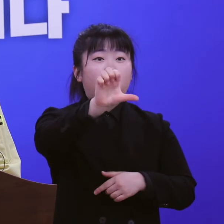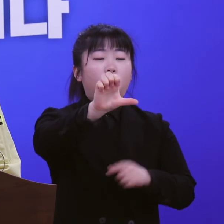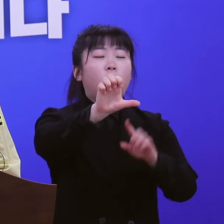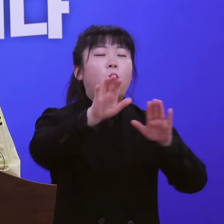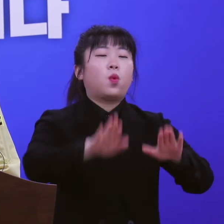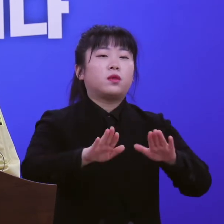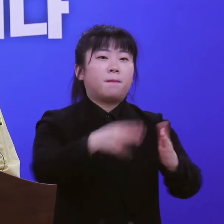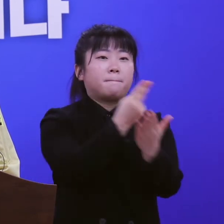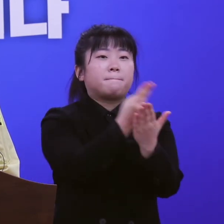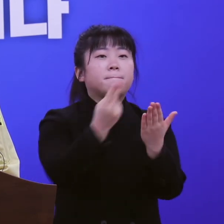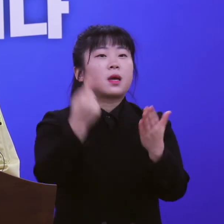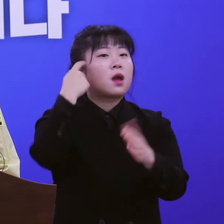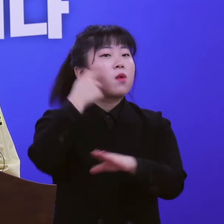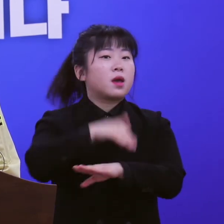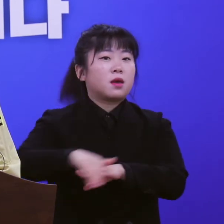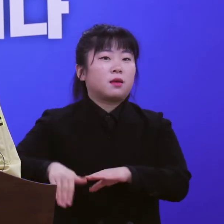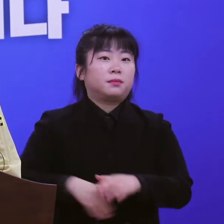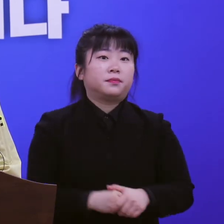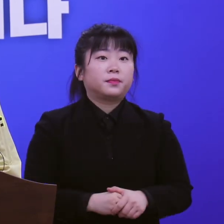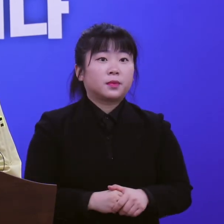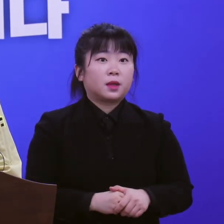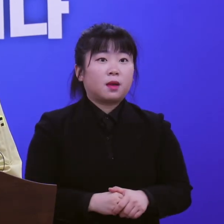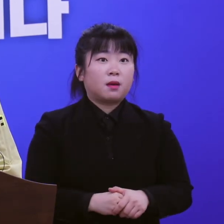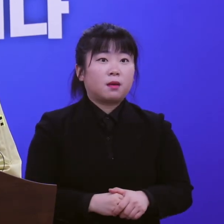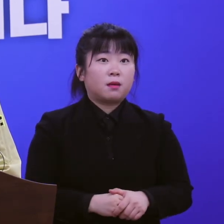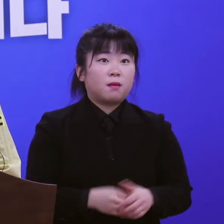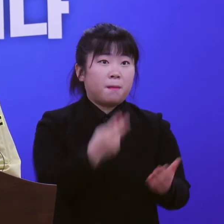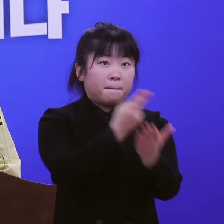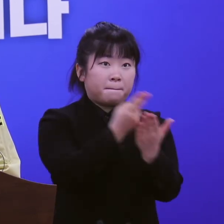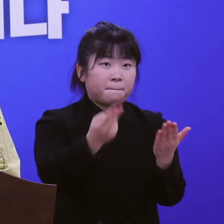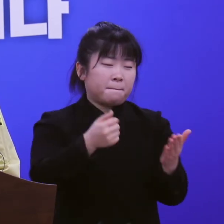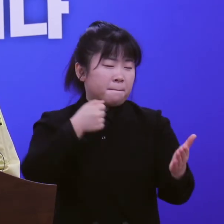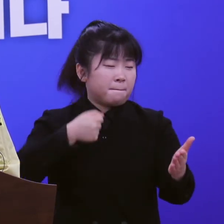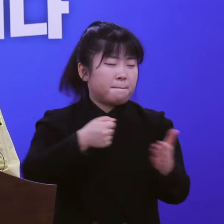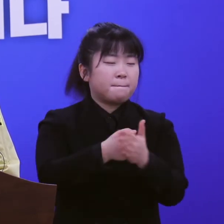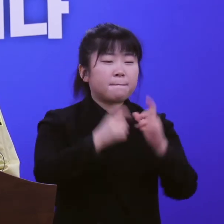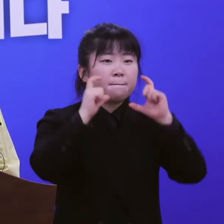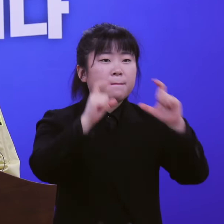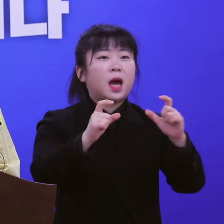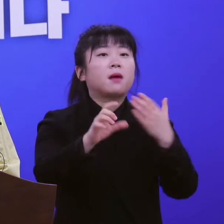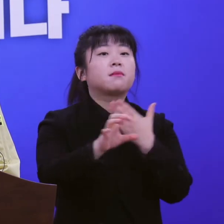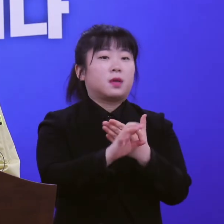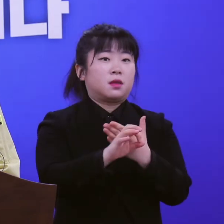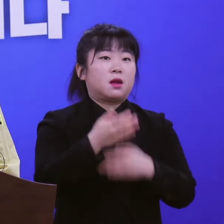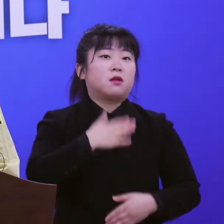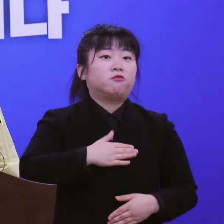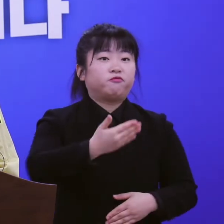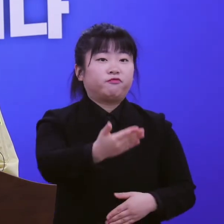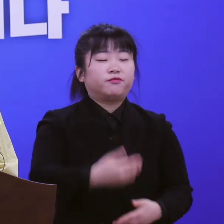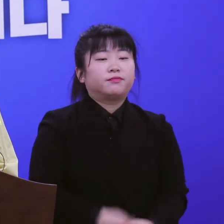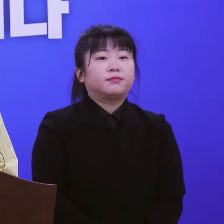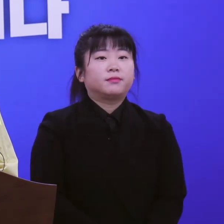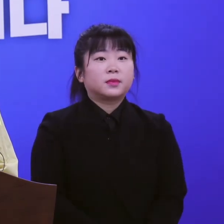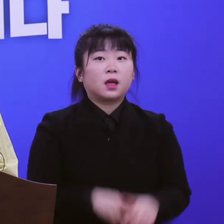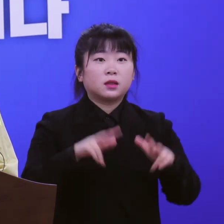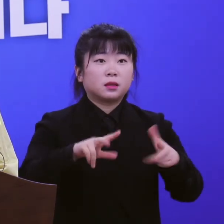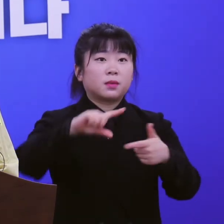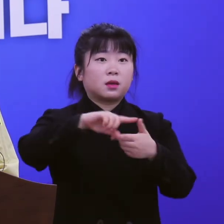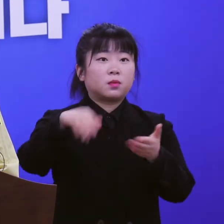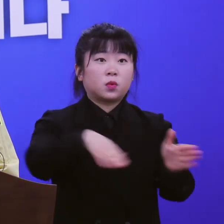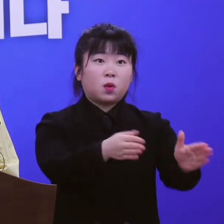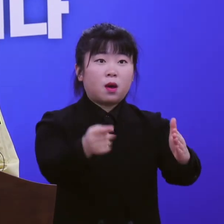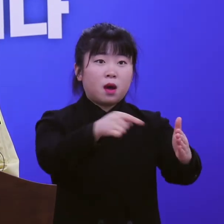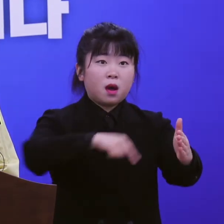퇴원할 예정입니다. 퇴원이 확정되면 다시 알려드리도록 하겠습니다. 현재 도내